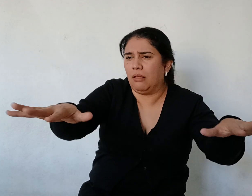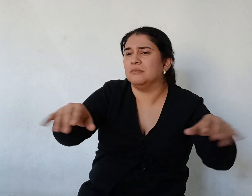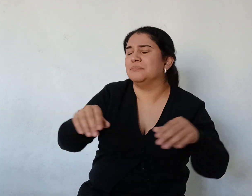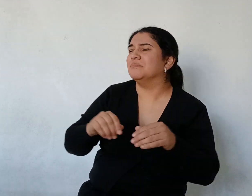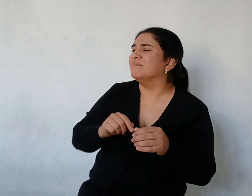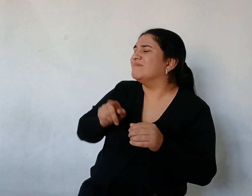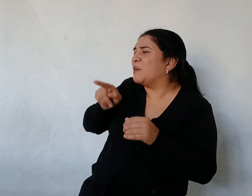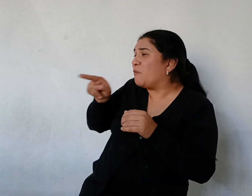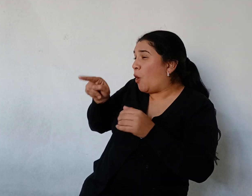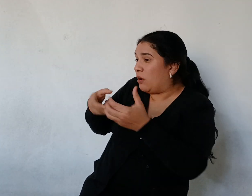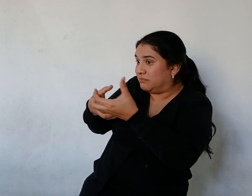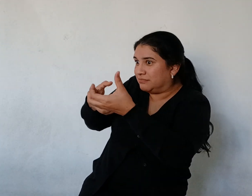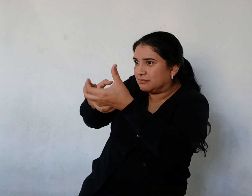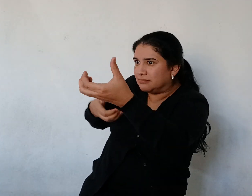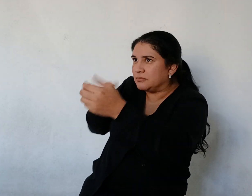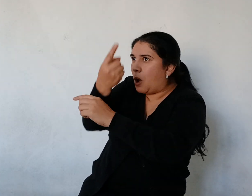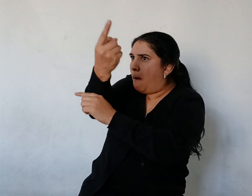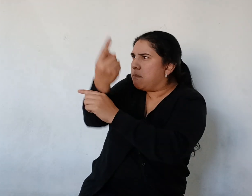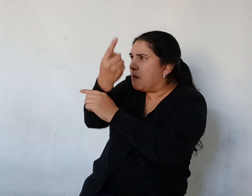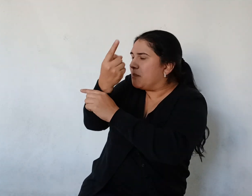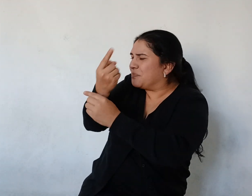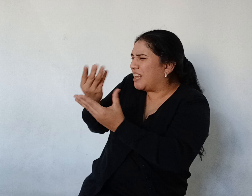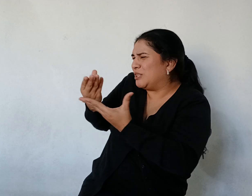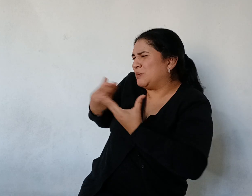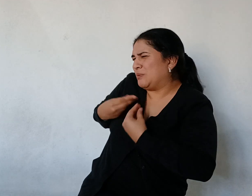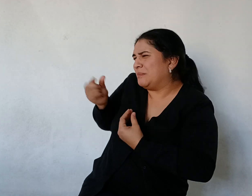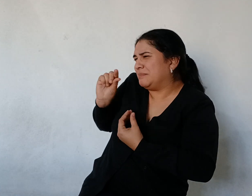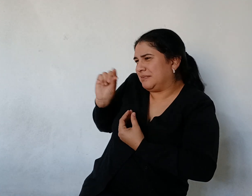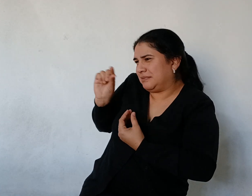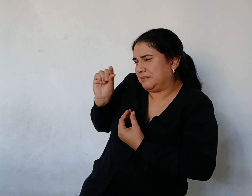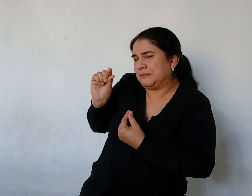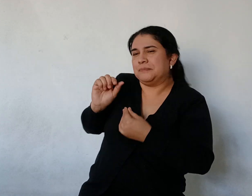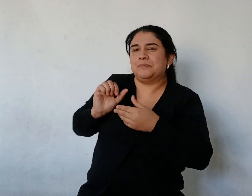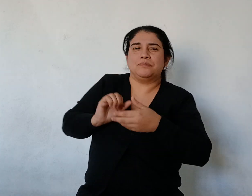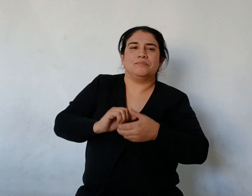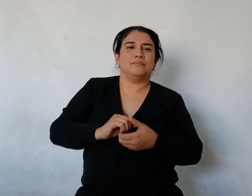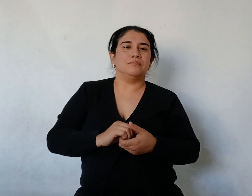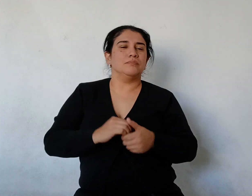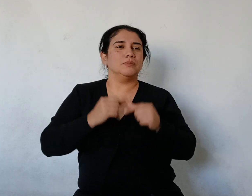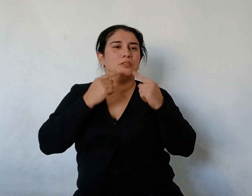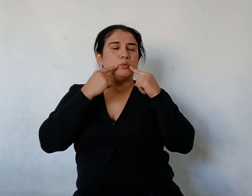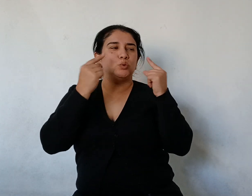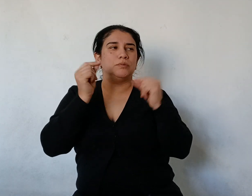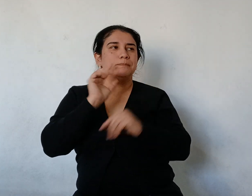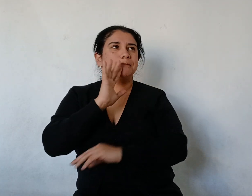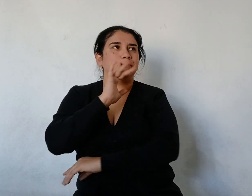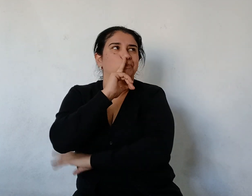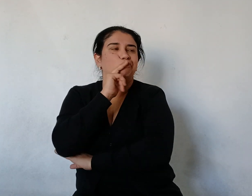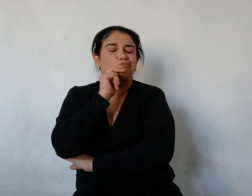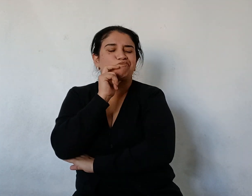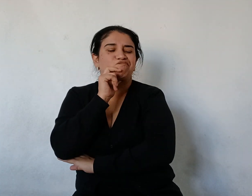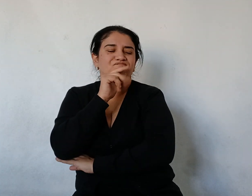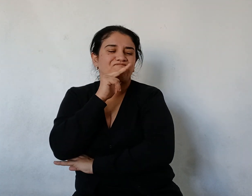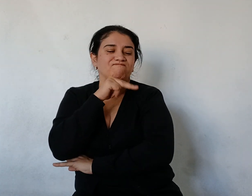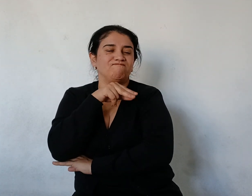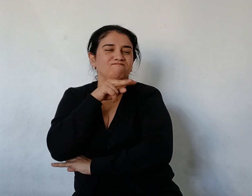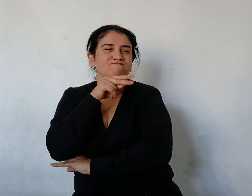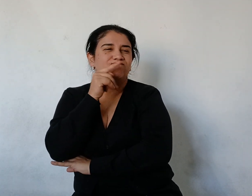El surubí, al oír esto Pensó un largo rato Y después dijo Está bien